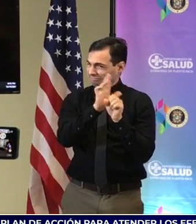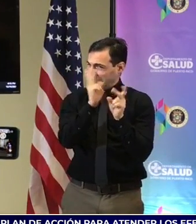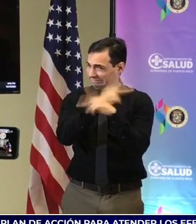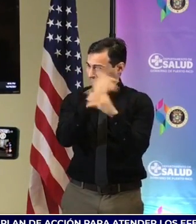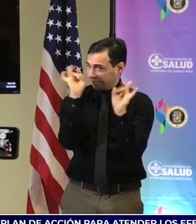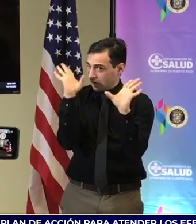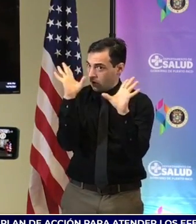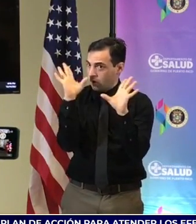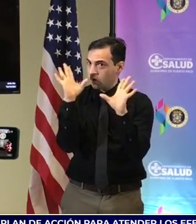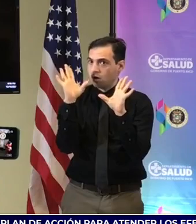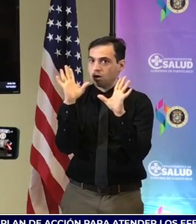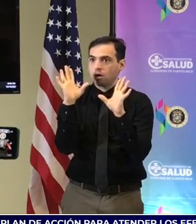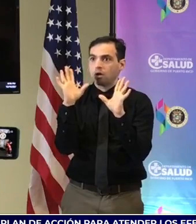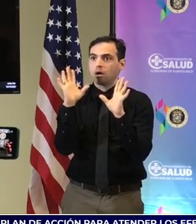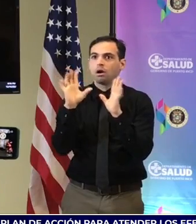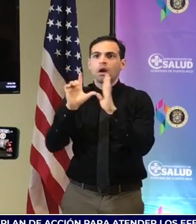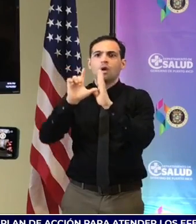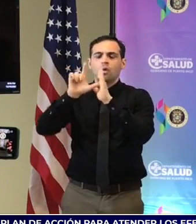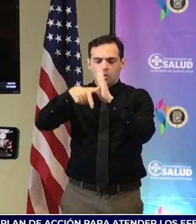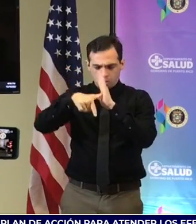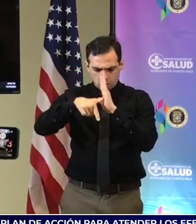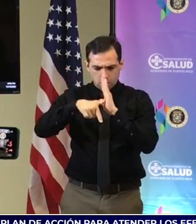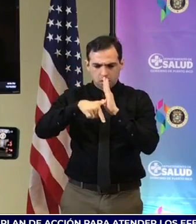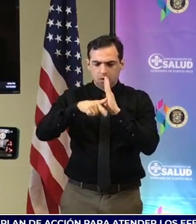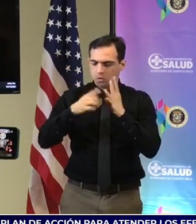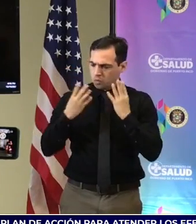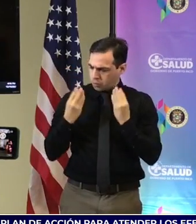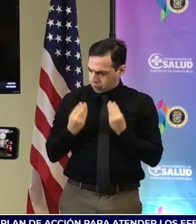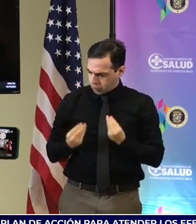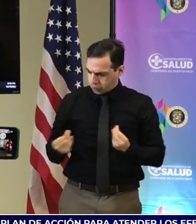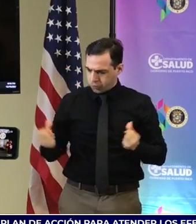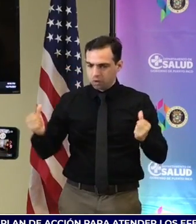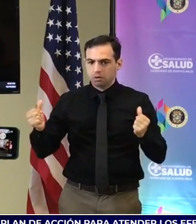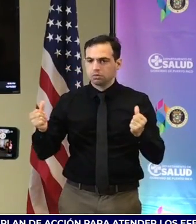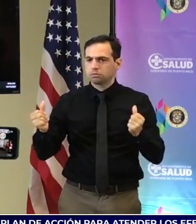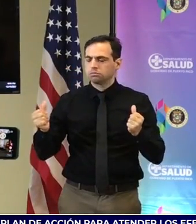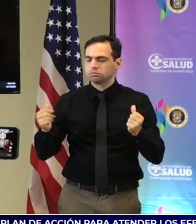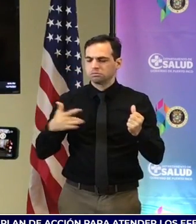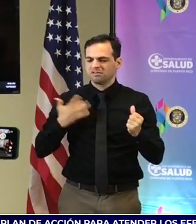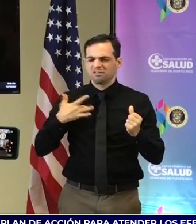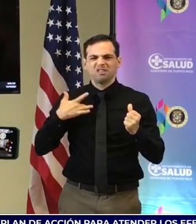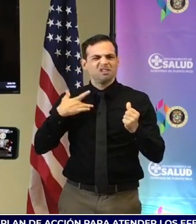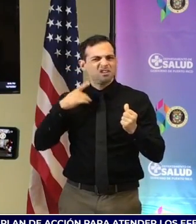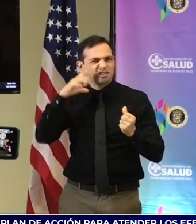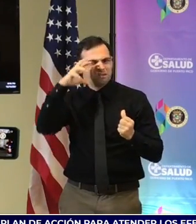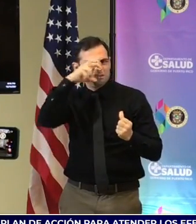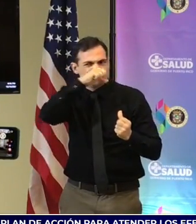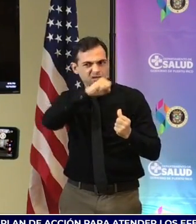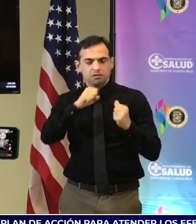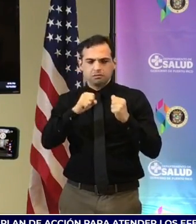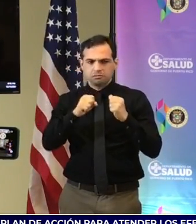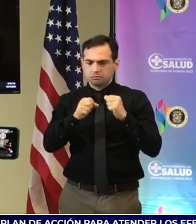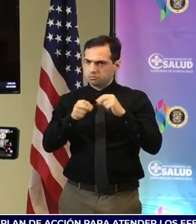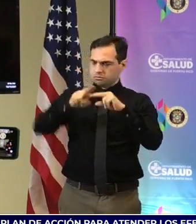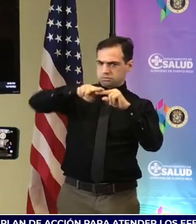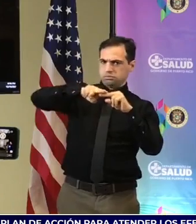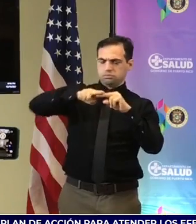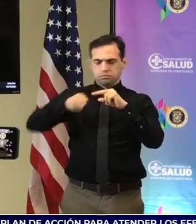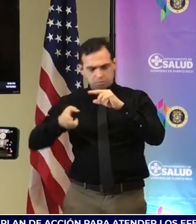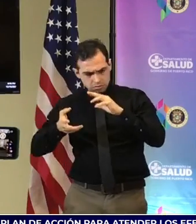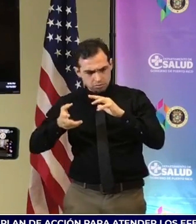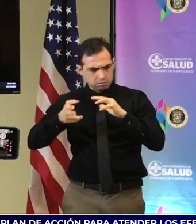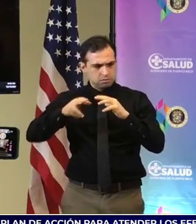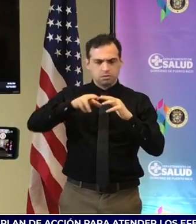presentan con un cuadro de síndrome de post-COVID. Es variado. Yo no tengo estadística al